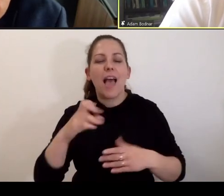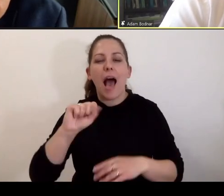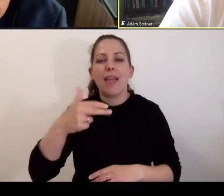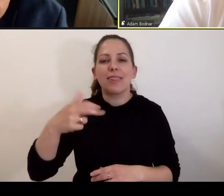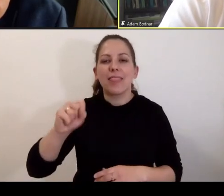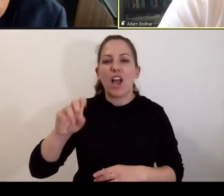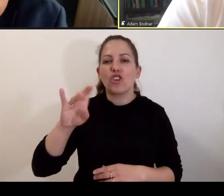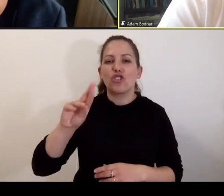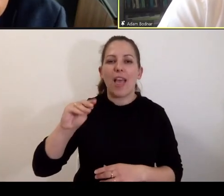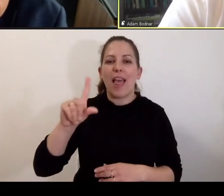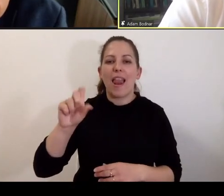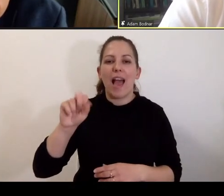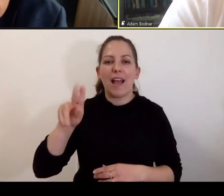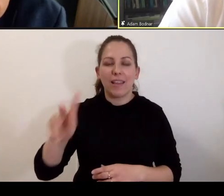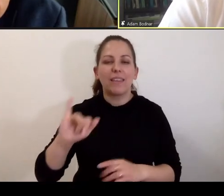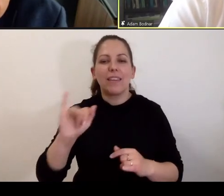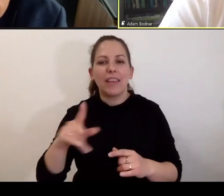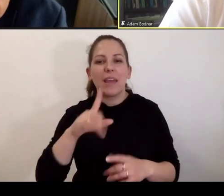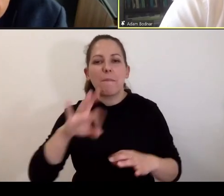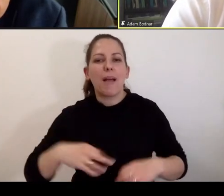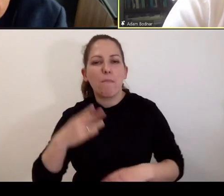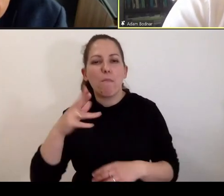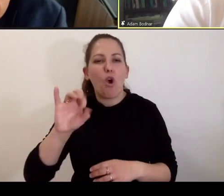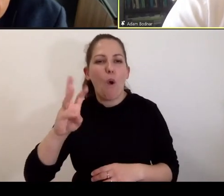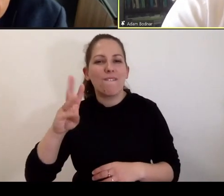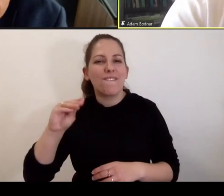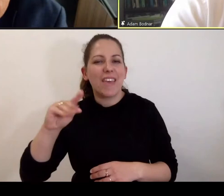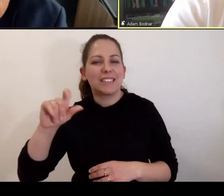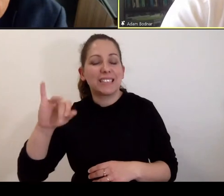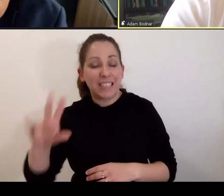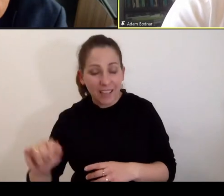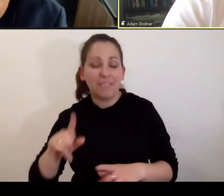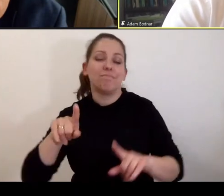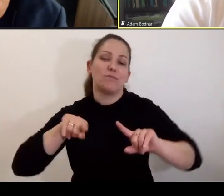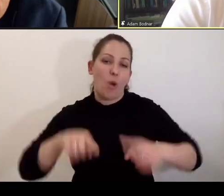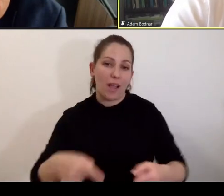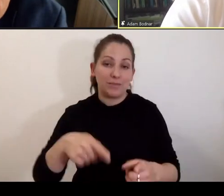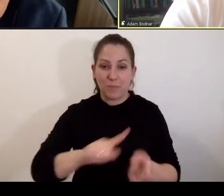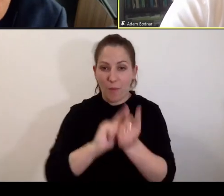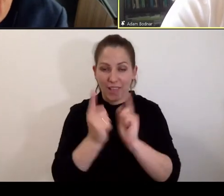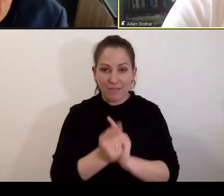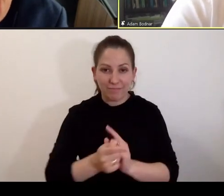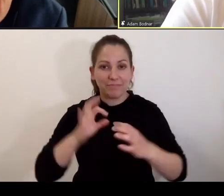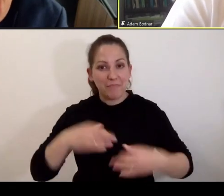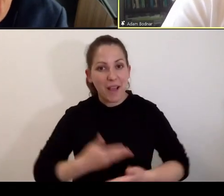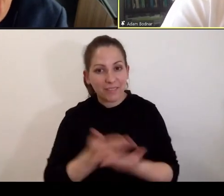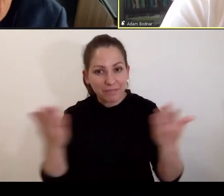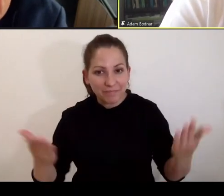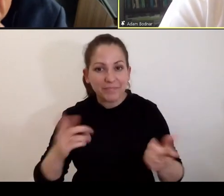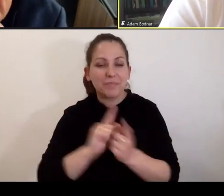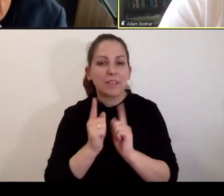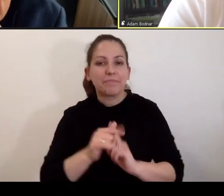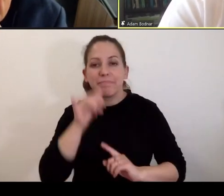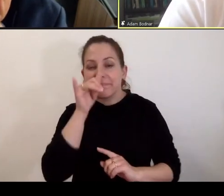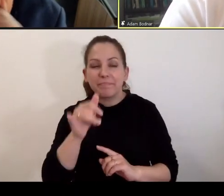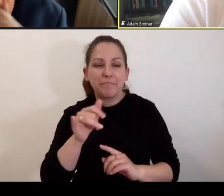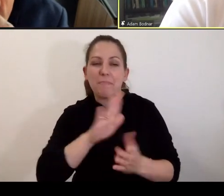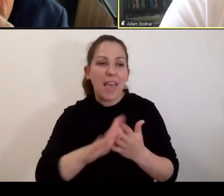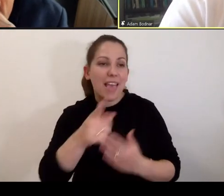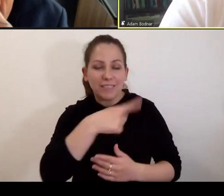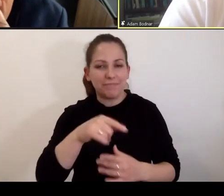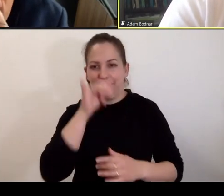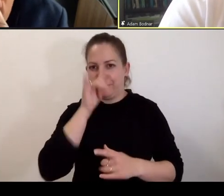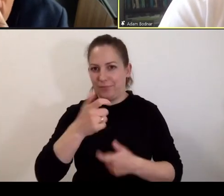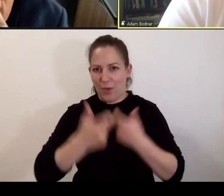oraz panu doktorowi Marcinowi Mrowickiemu za zorganizowanie tego spotkania. Bez Państwa to spotkanie nie mogłoby się odbyć, a